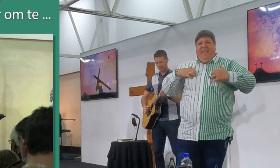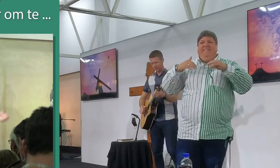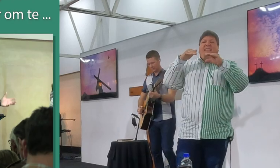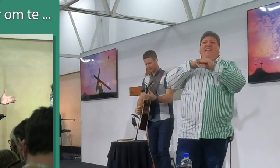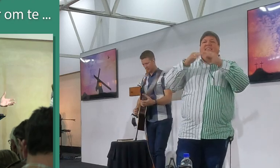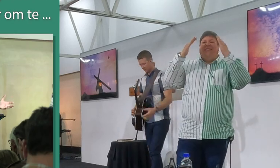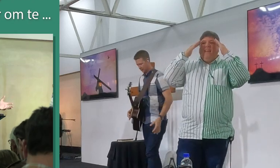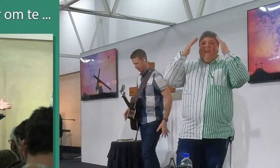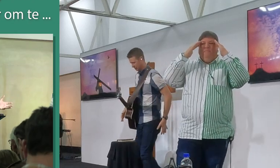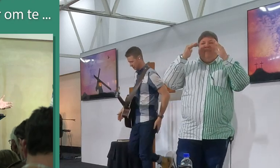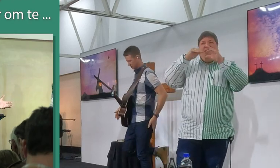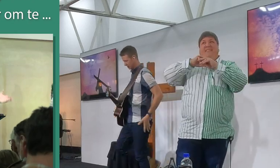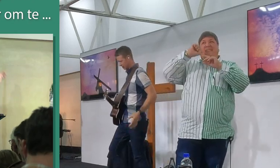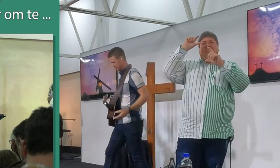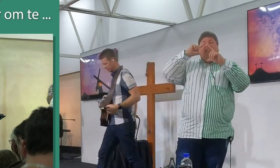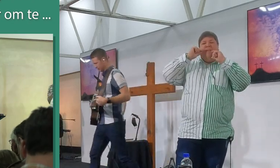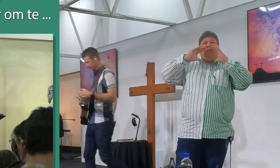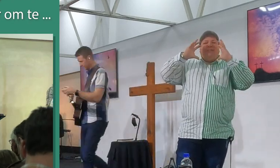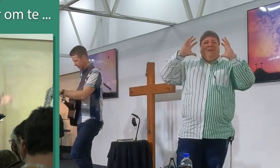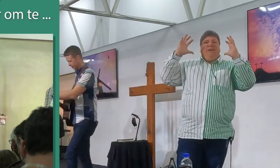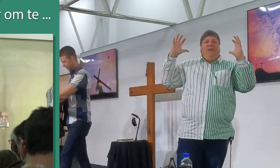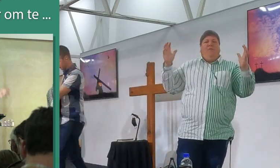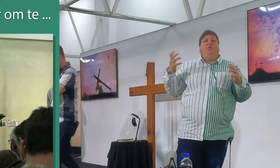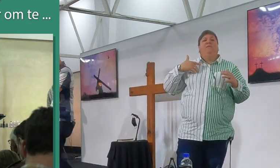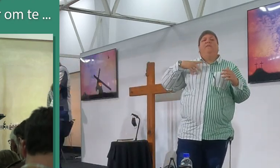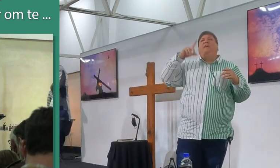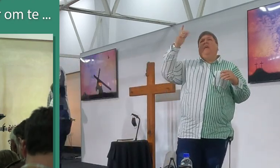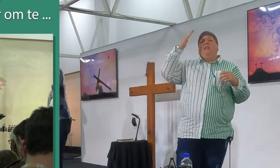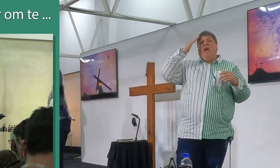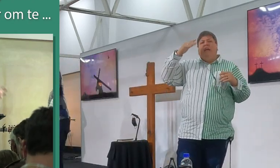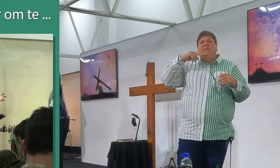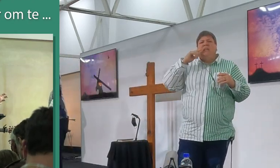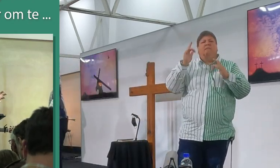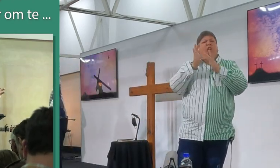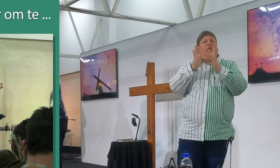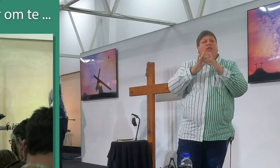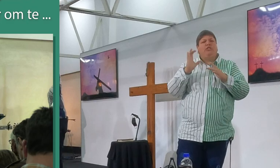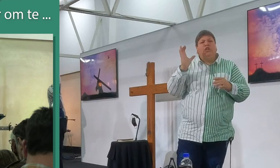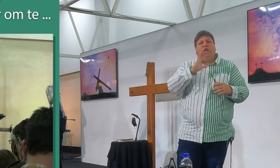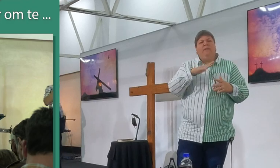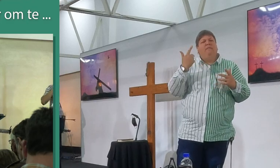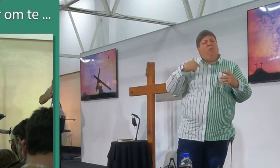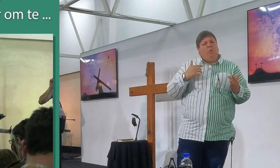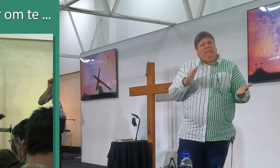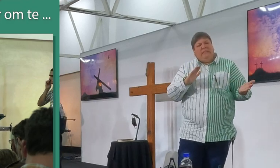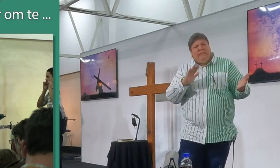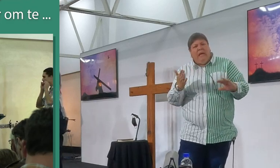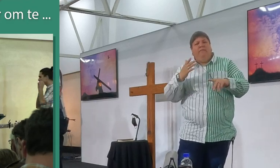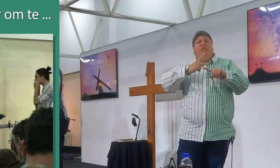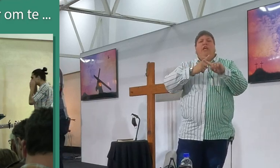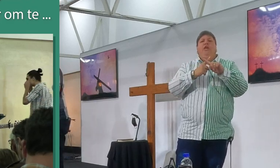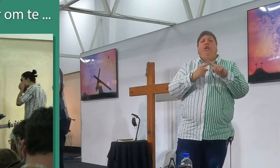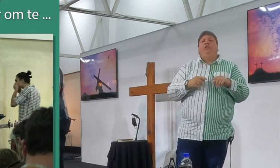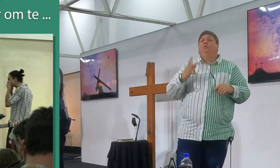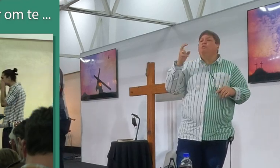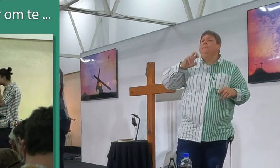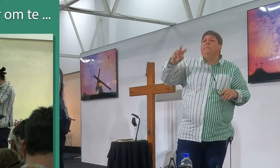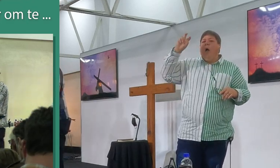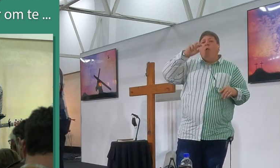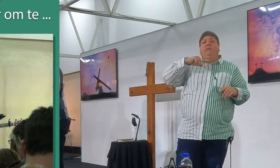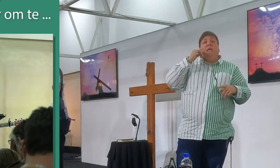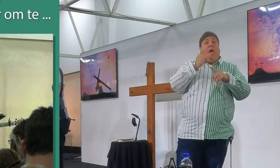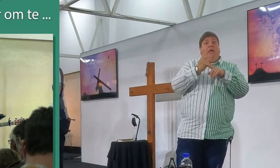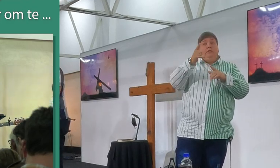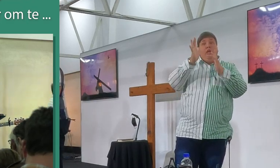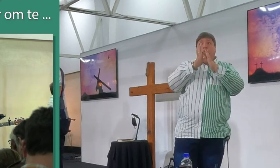dankbaarheid, ons wil die naam groot maak vandag, ons wil vir dankie sê, dankie vir Jesus Christus, wat vir ons gesterf het in die kraad, dankie soos Paulus sê, as ons